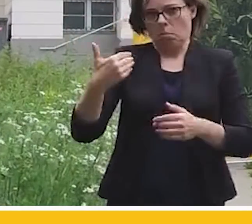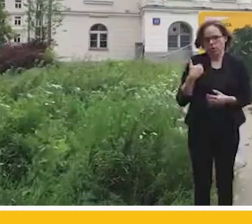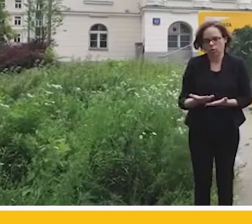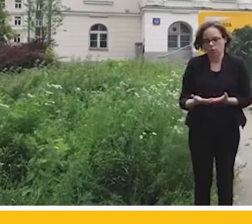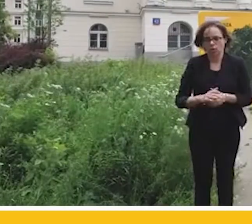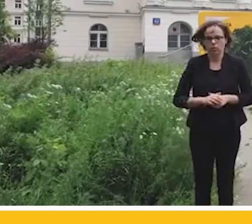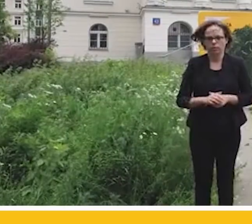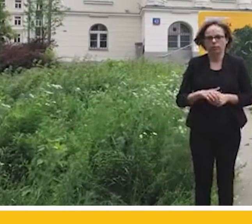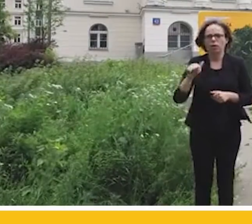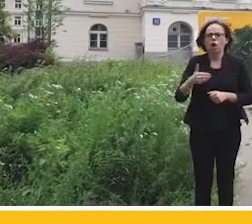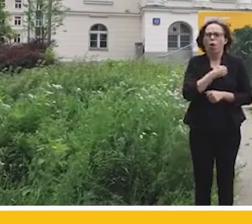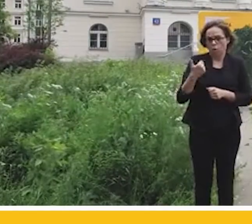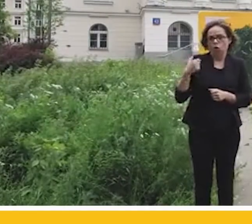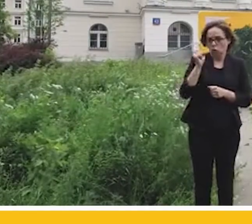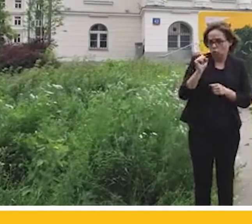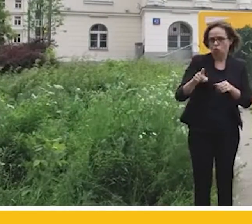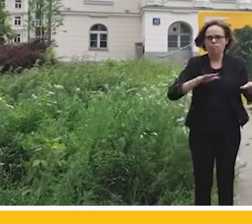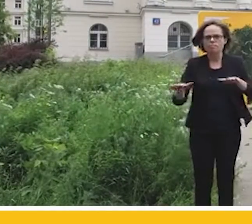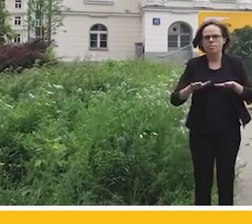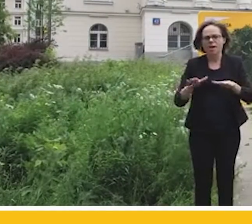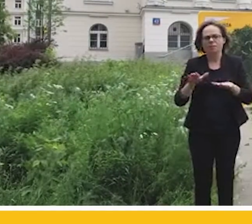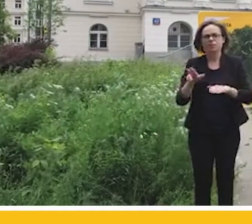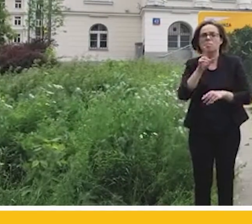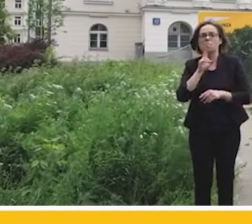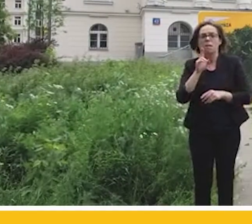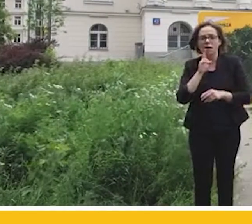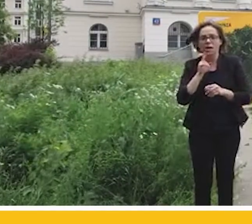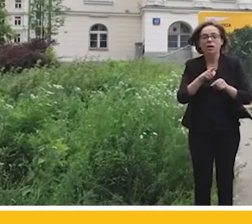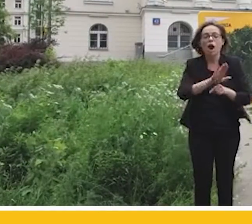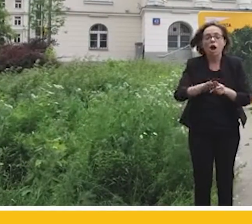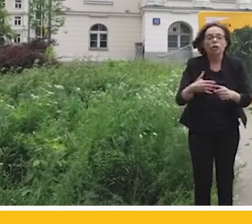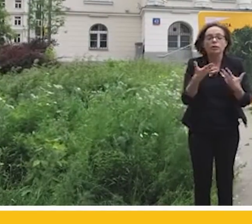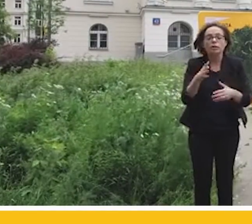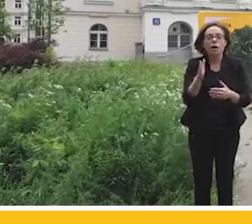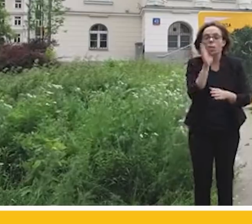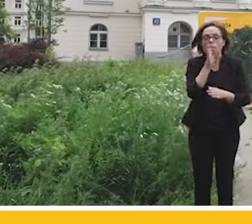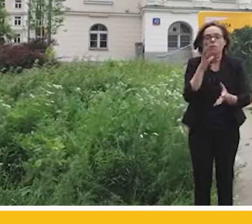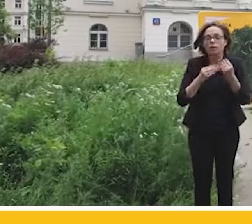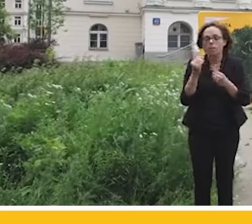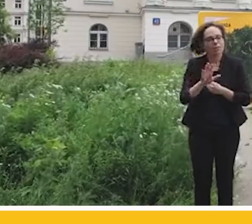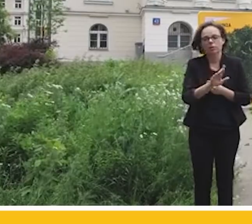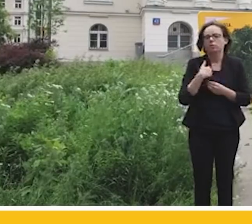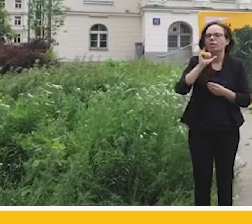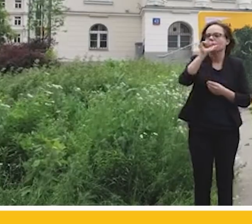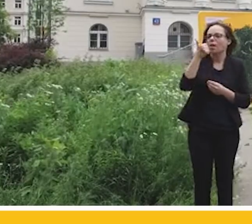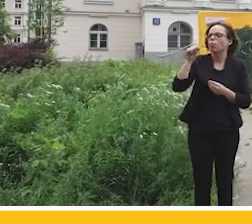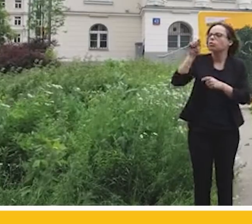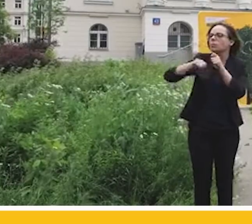Są miejsca w Polsce, gdzie matki, zanim puszczą dzieci na podwórko, sprawdzają czujniki powietrza.